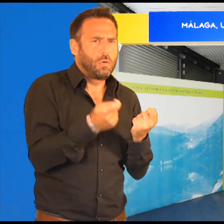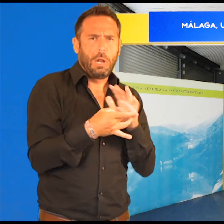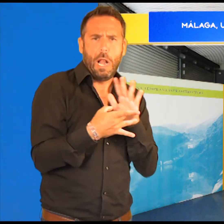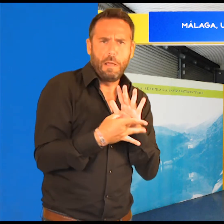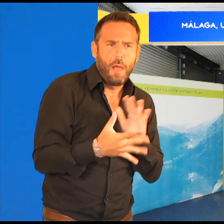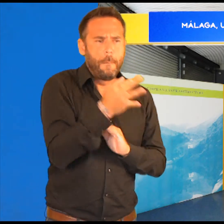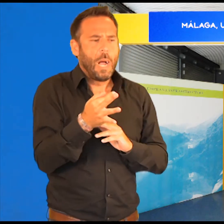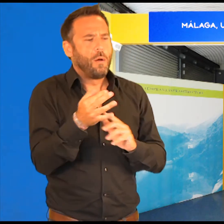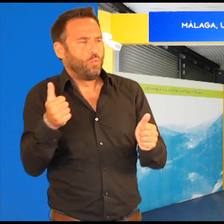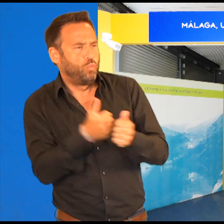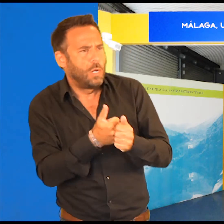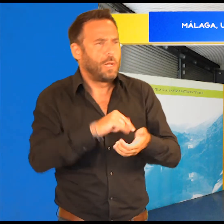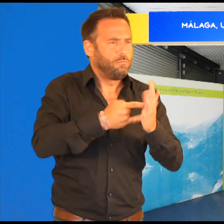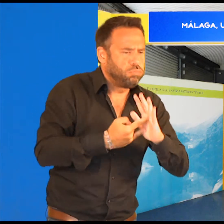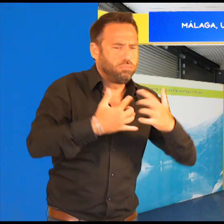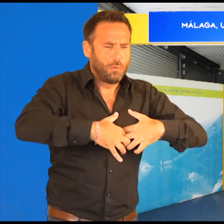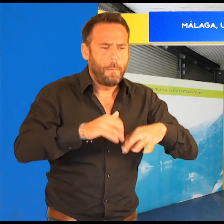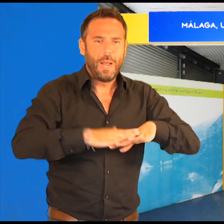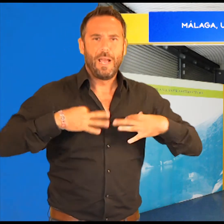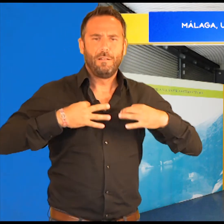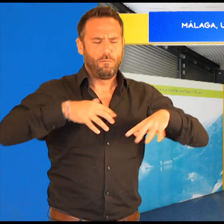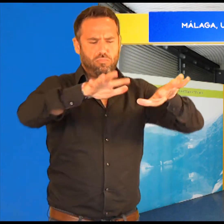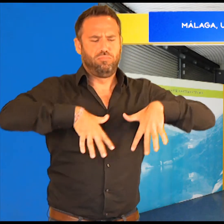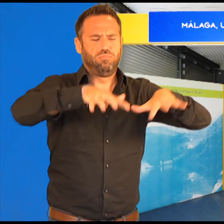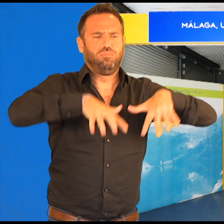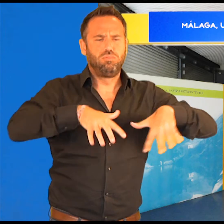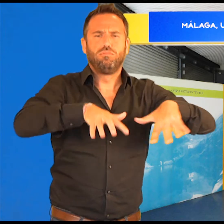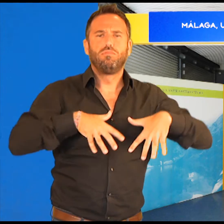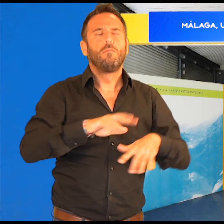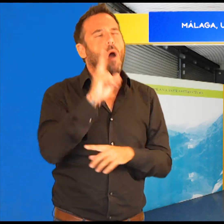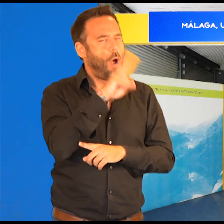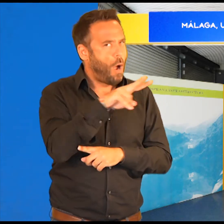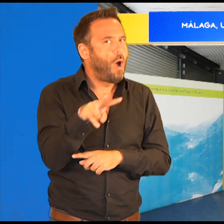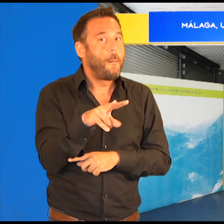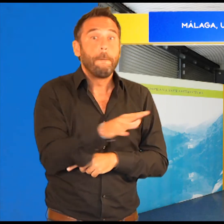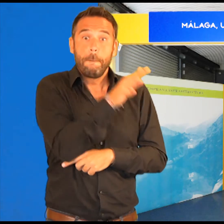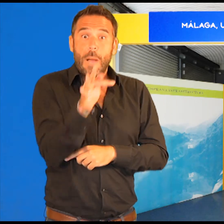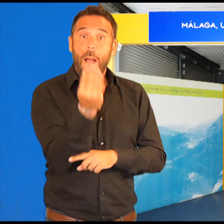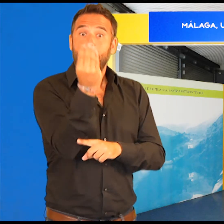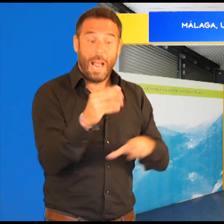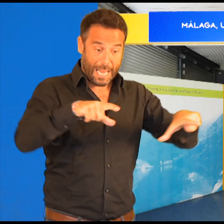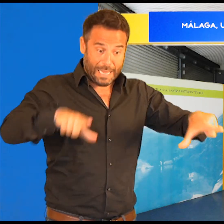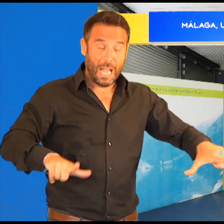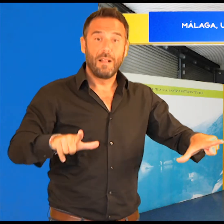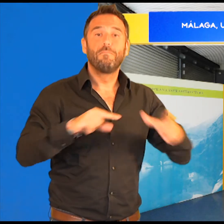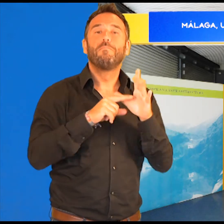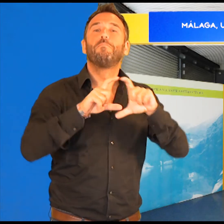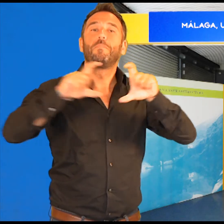además de una maqueta de la empresa Intel Orce.